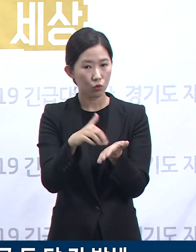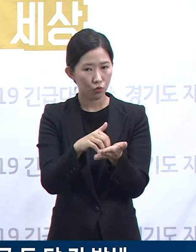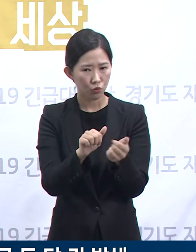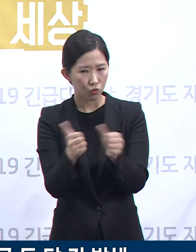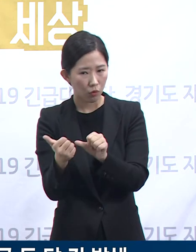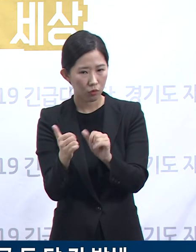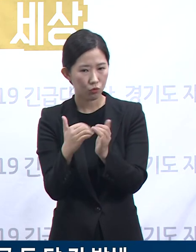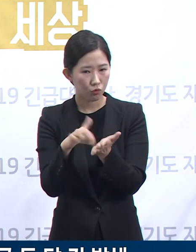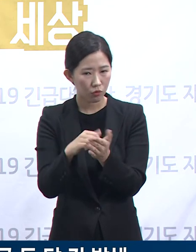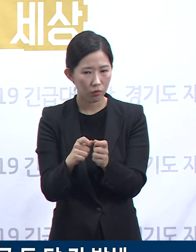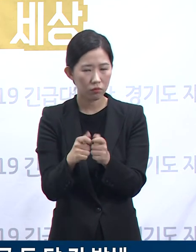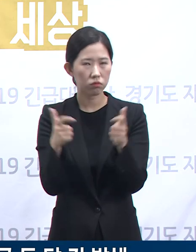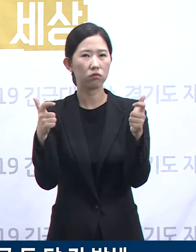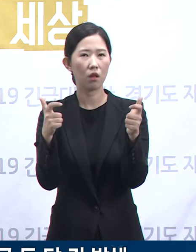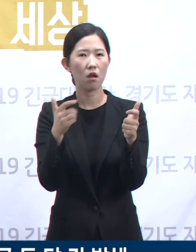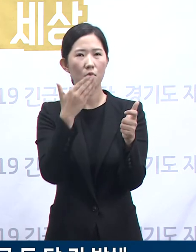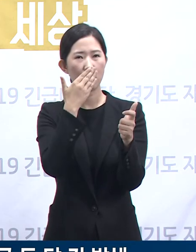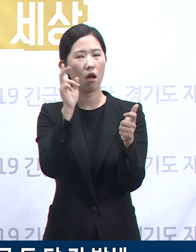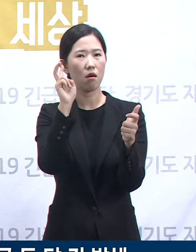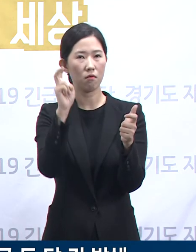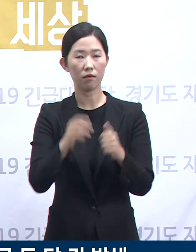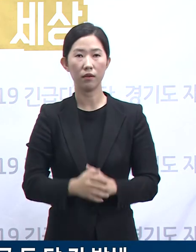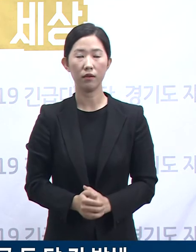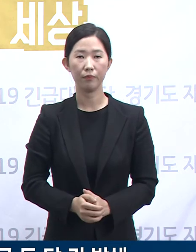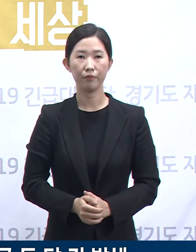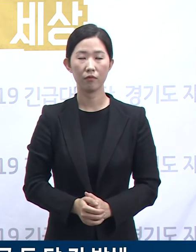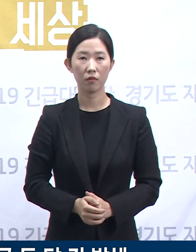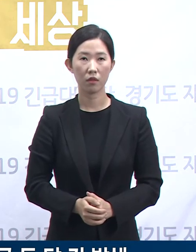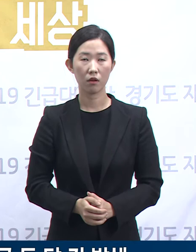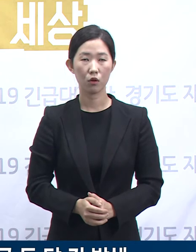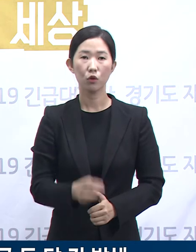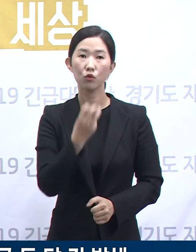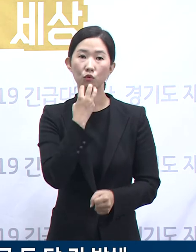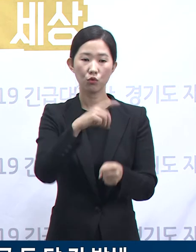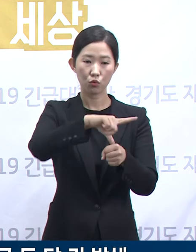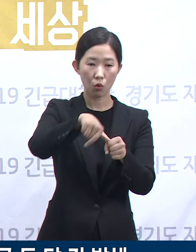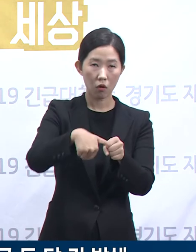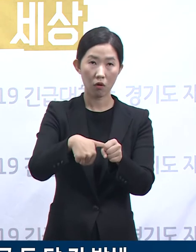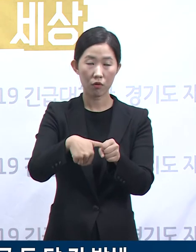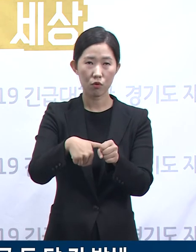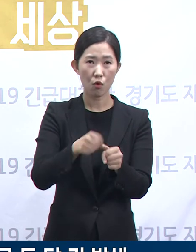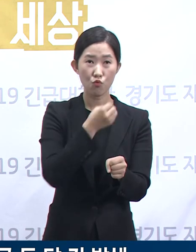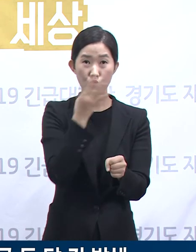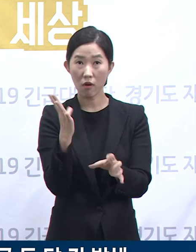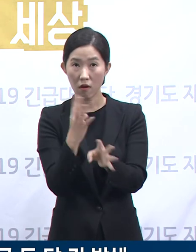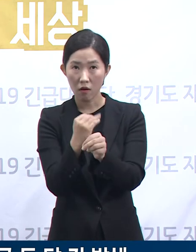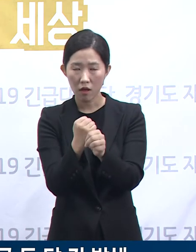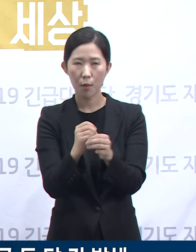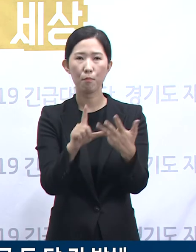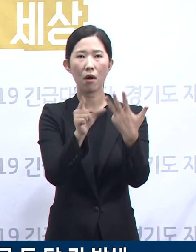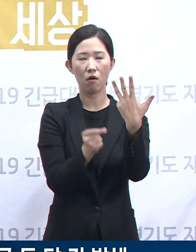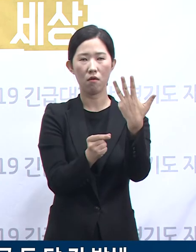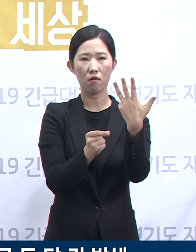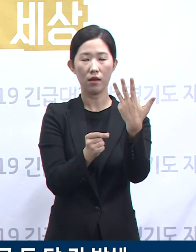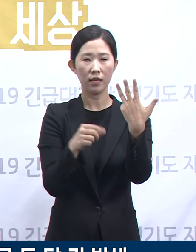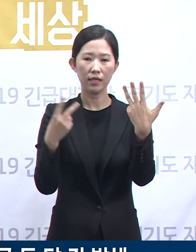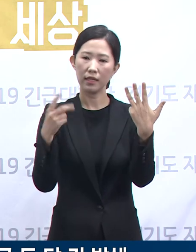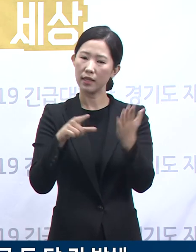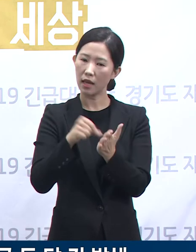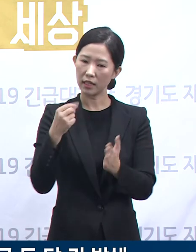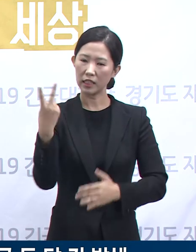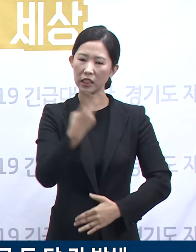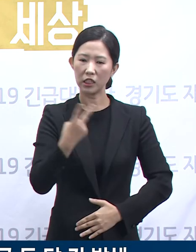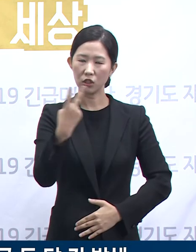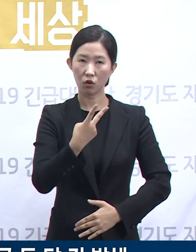수도권 유행이 증가한 지난 8월 이후 지금까지 2,846명이 확진되었습니다. 경기도